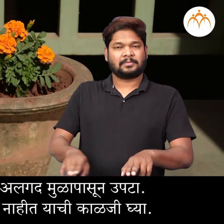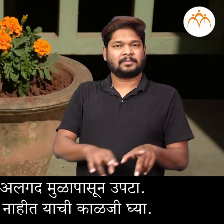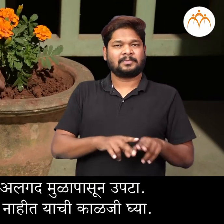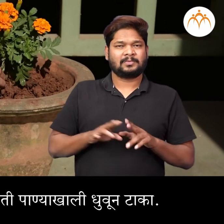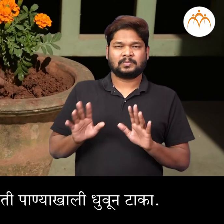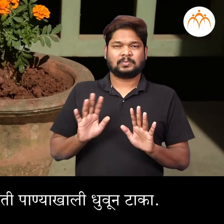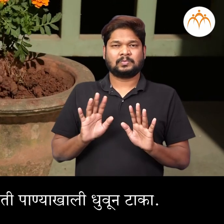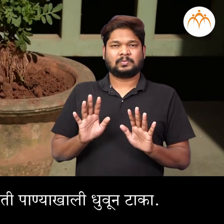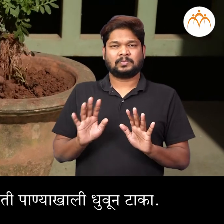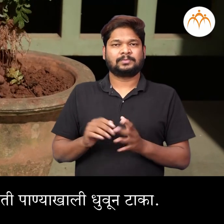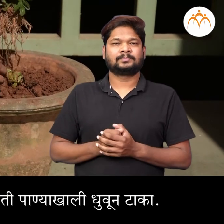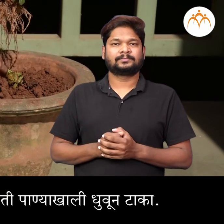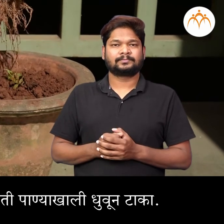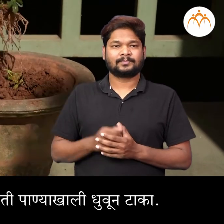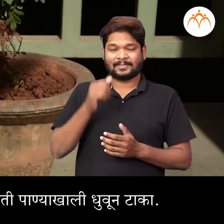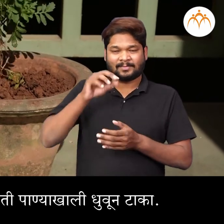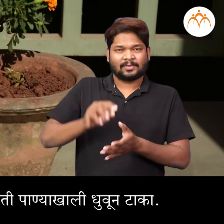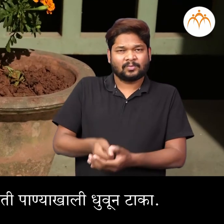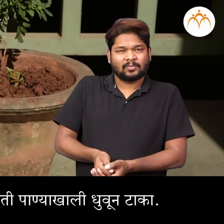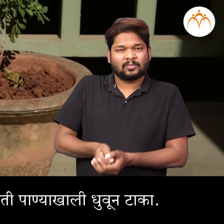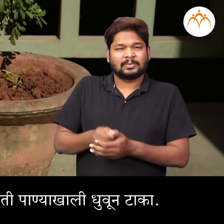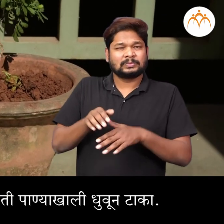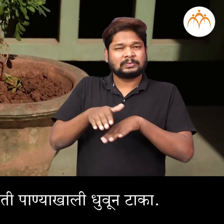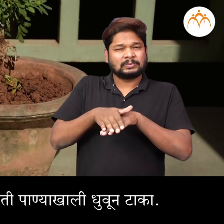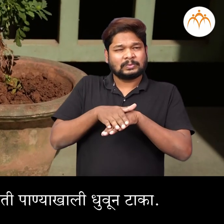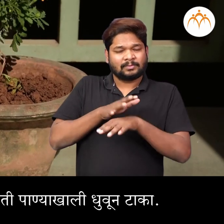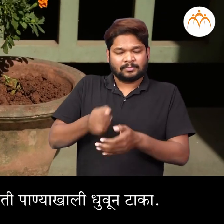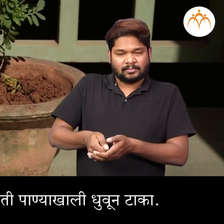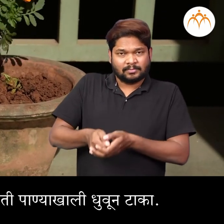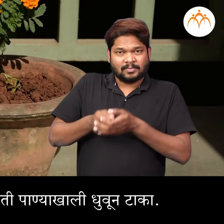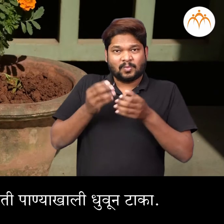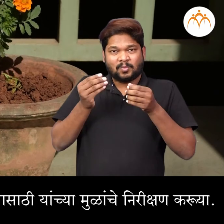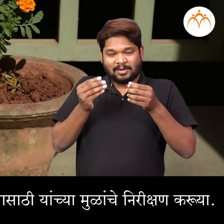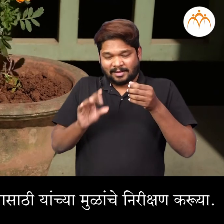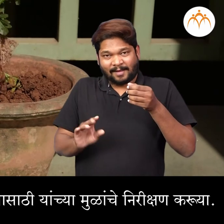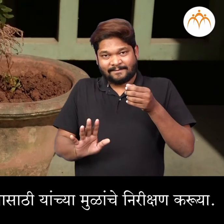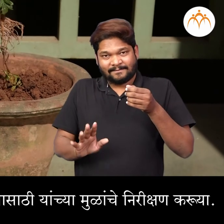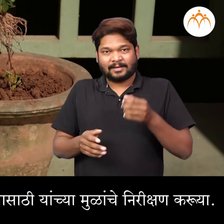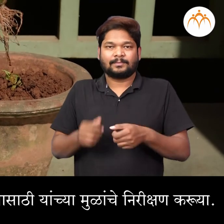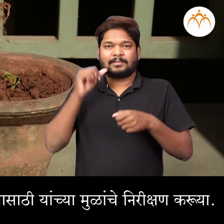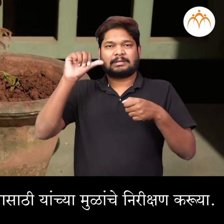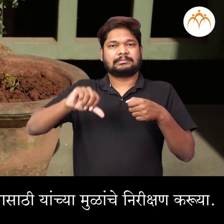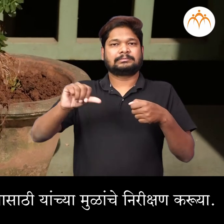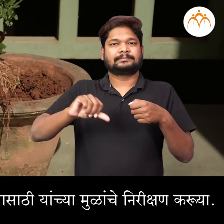मुलान ना चिकटलेली माती पाने खली धून टाका। आता मुलांचे प्रकार समझुन घेने सथी